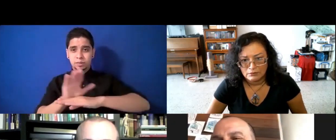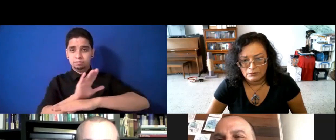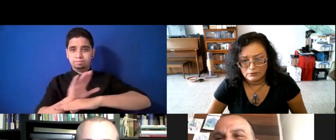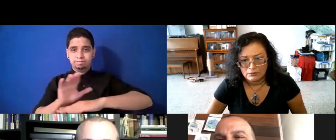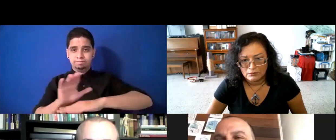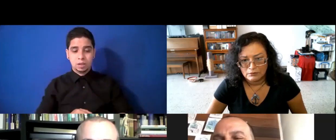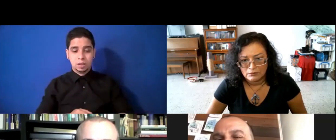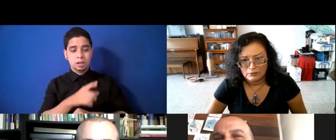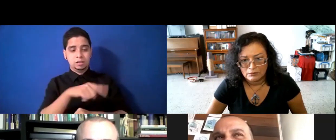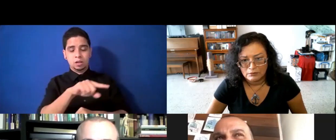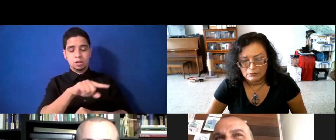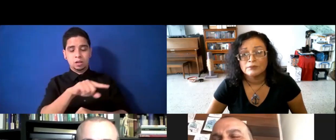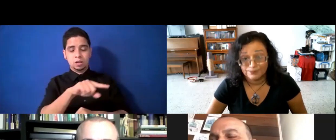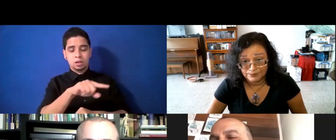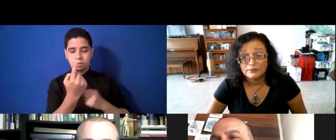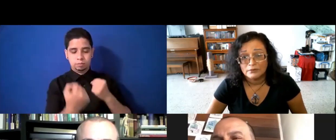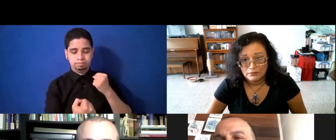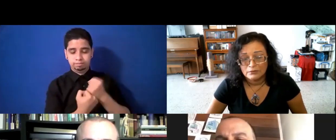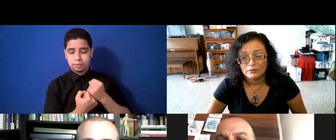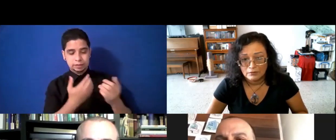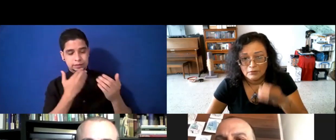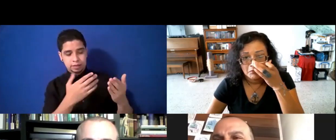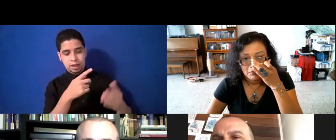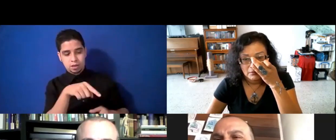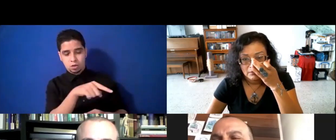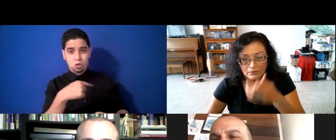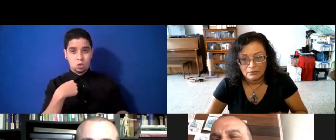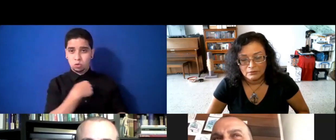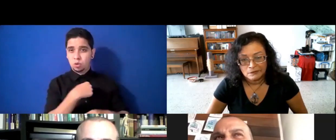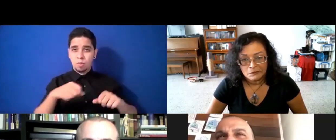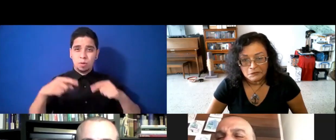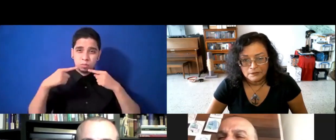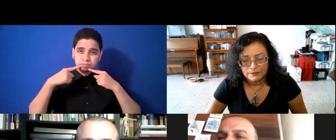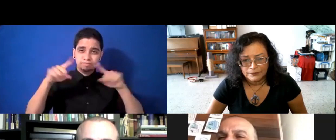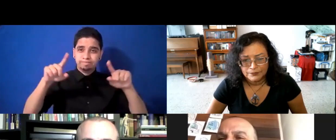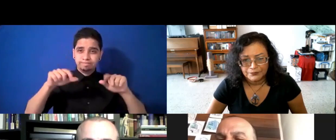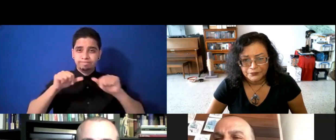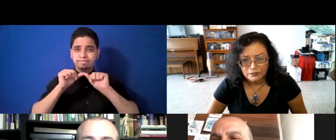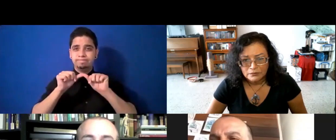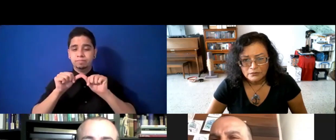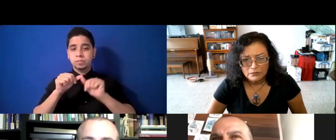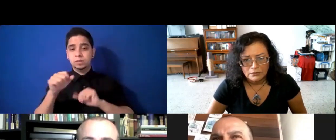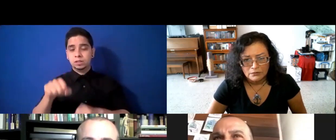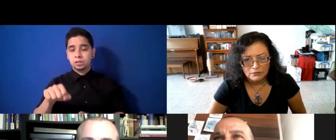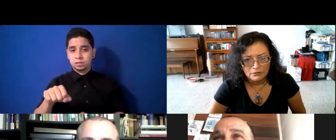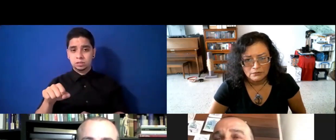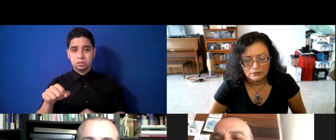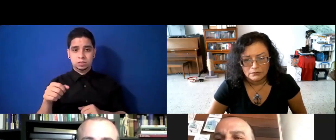con uno. Y gracias a ellos, pues, nos hemos podido mantener. Sí, hemos traído unas cuantas personas nuevas.